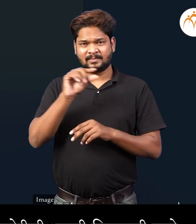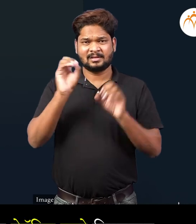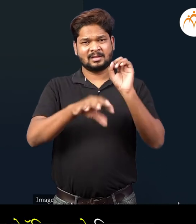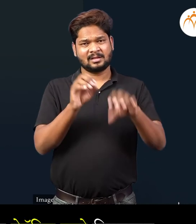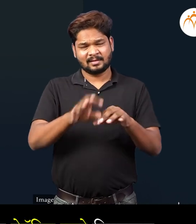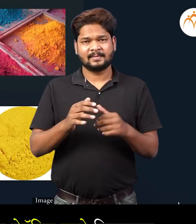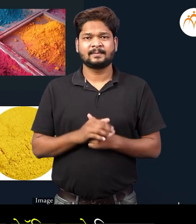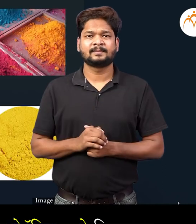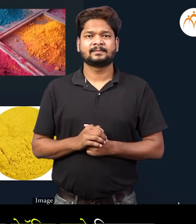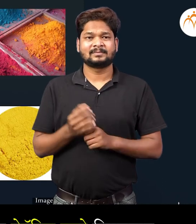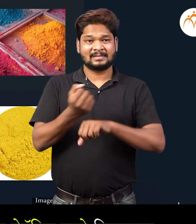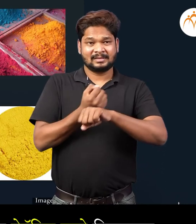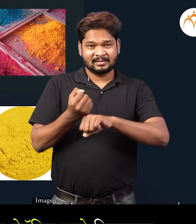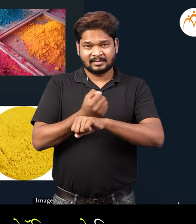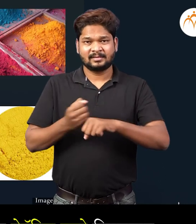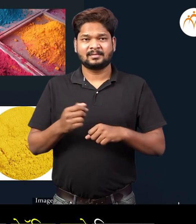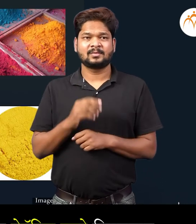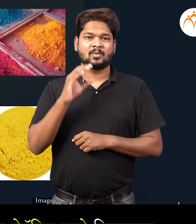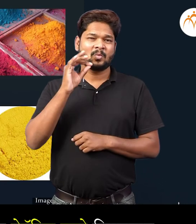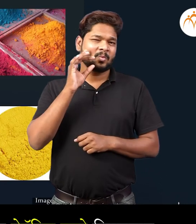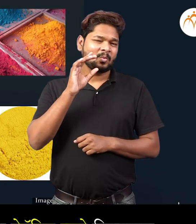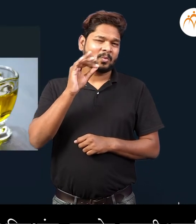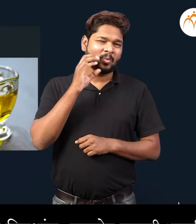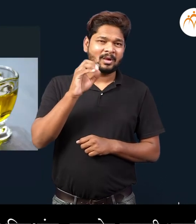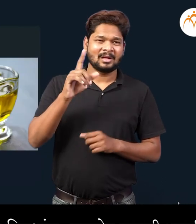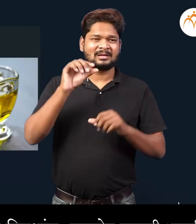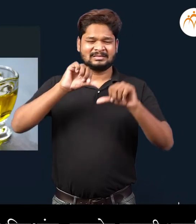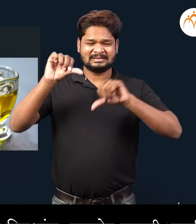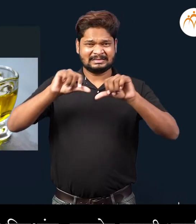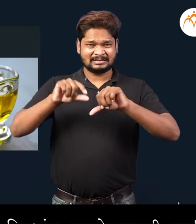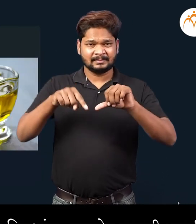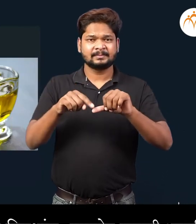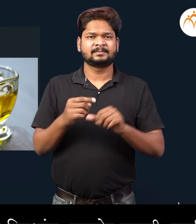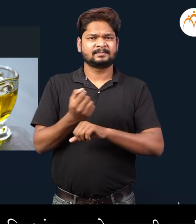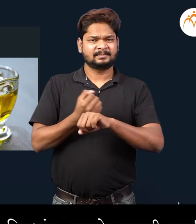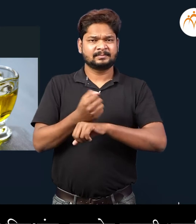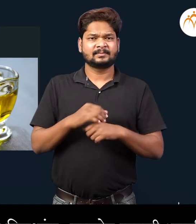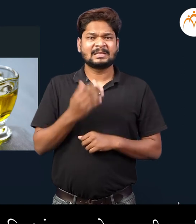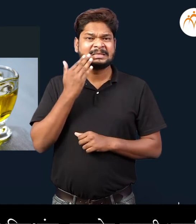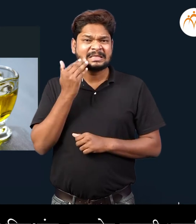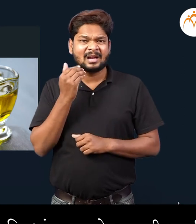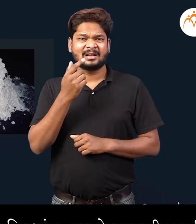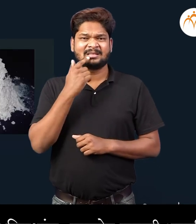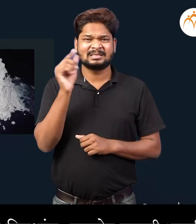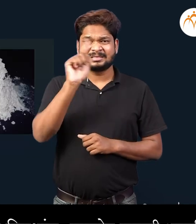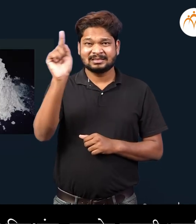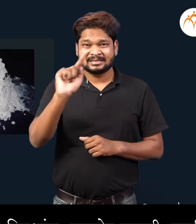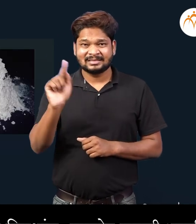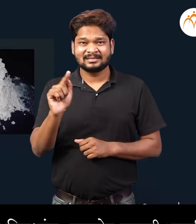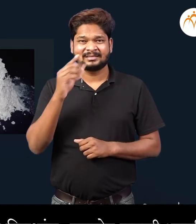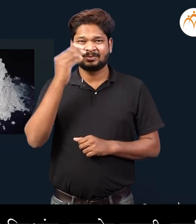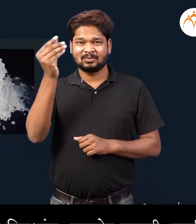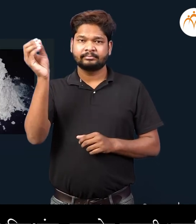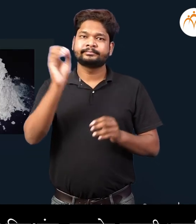हरदी मदे अनिलिन डाय किवा मेटानील येलो मिसर तात, तुपा मदे वनस्पती तेल किवा प्राणी जन्य स्निगधाउंश, साखरेत